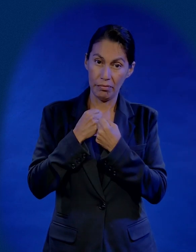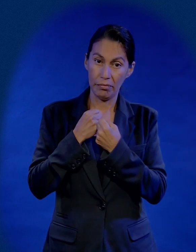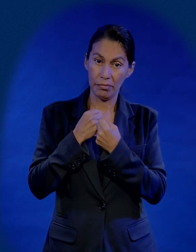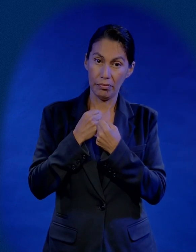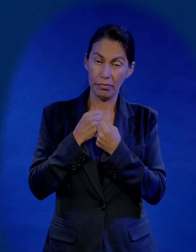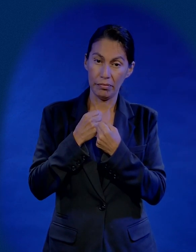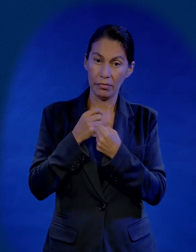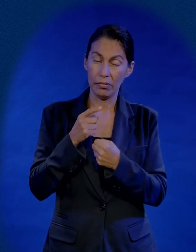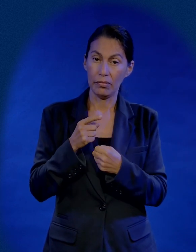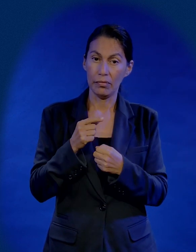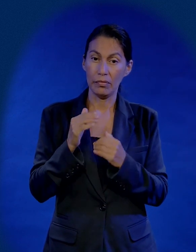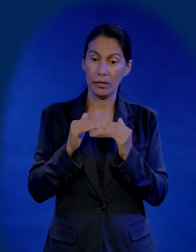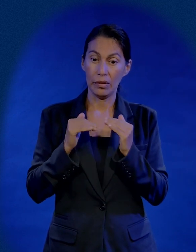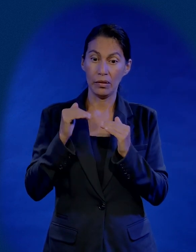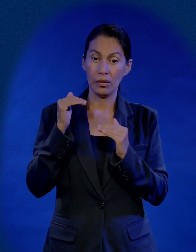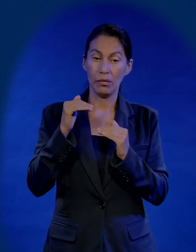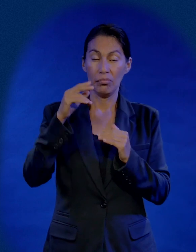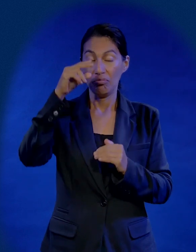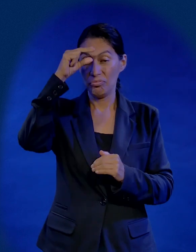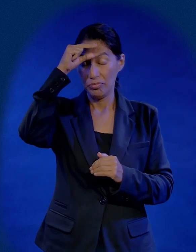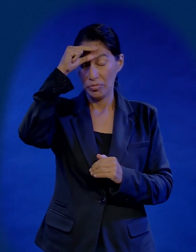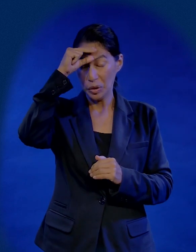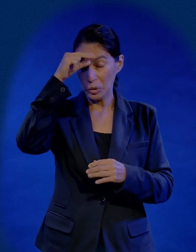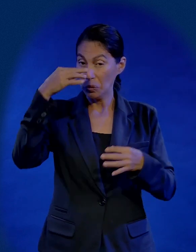Judas era un hombre altamente brillante.